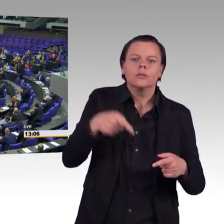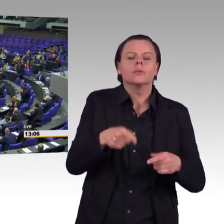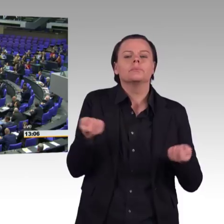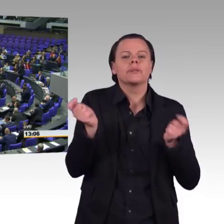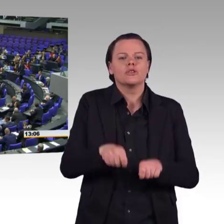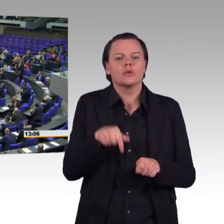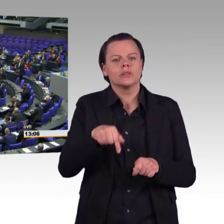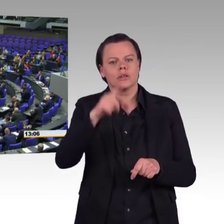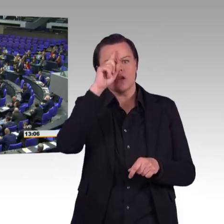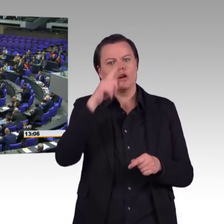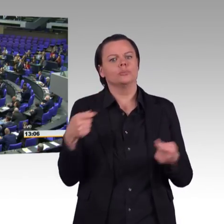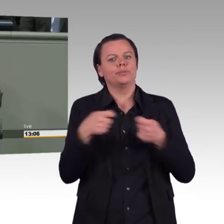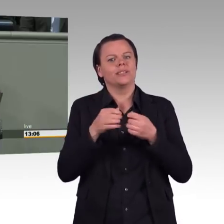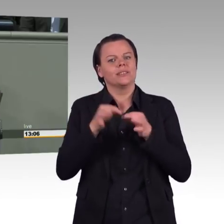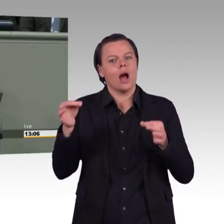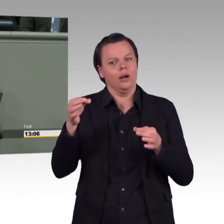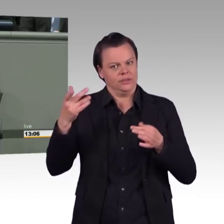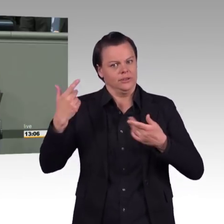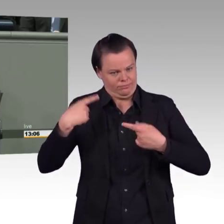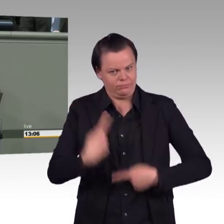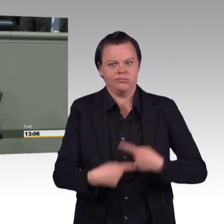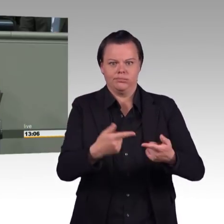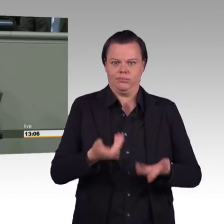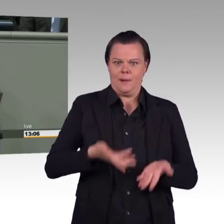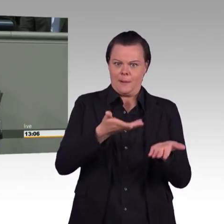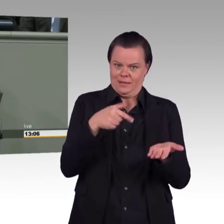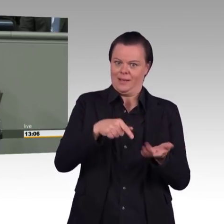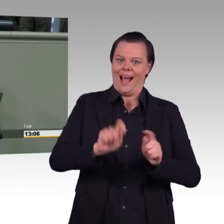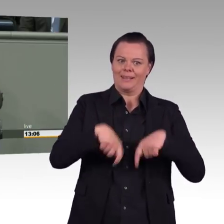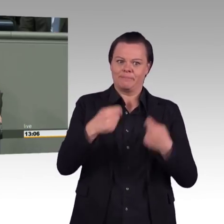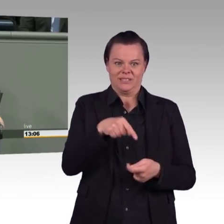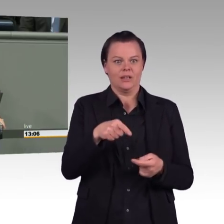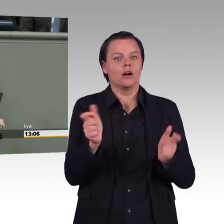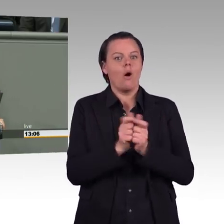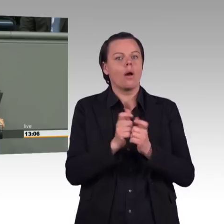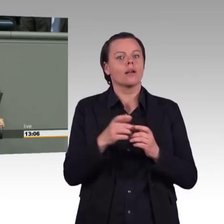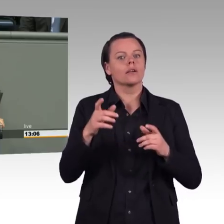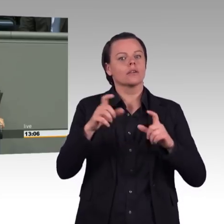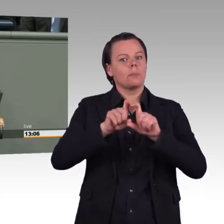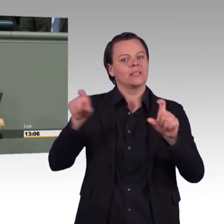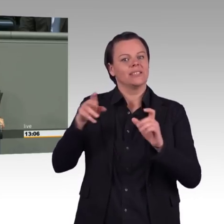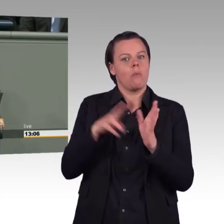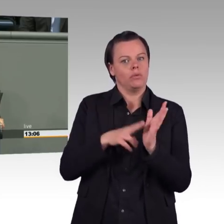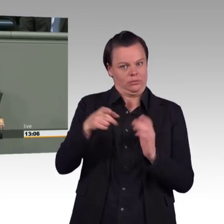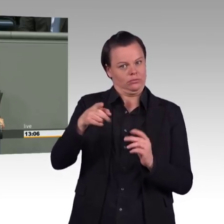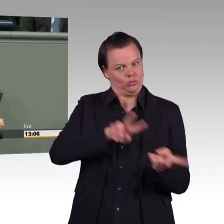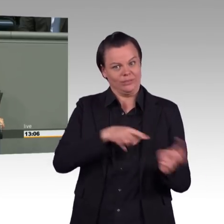Also, offensichtlich haben Sie ja auf Ihren Ohren gesessen während meiner Rede. Ich hatte ja vorhin zum Zeitplan eigentlich mich ganz klar geäußert.